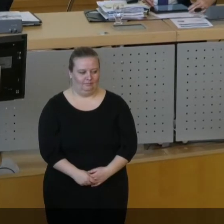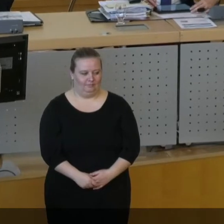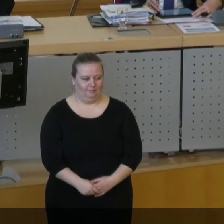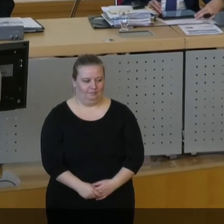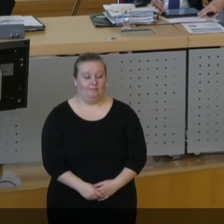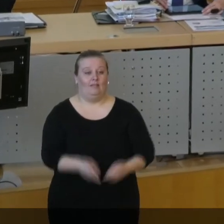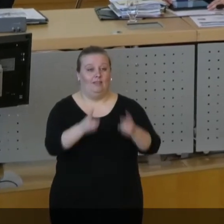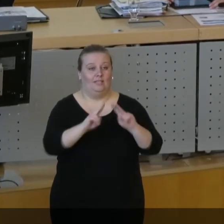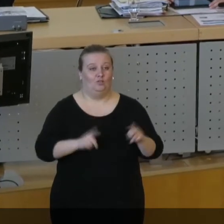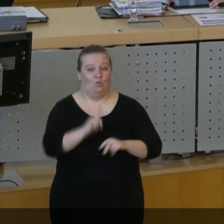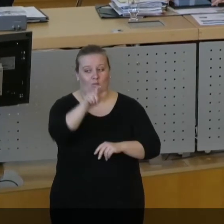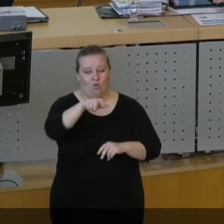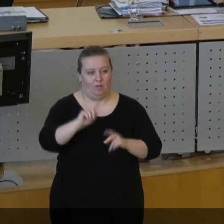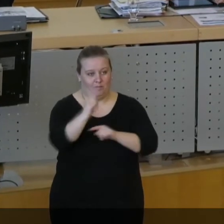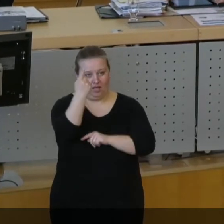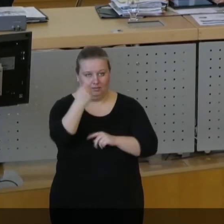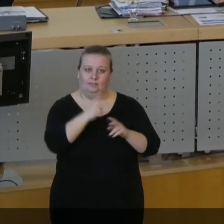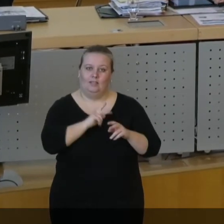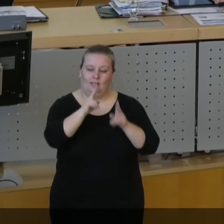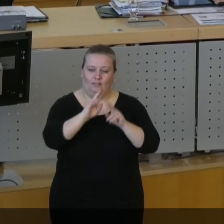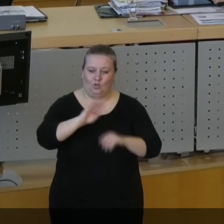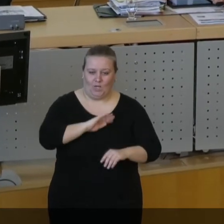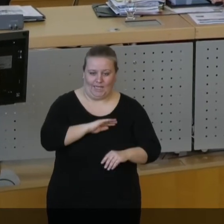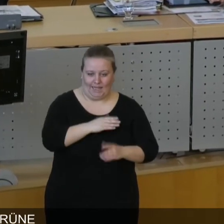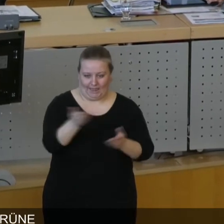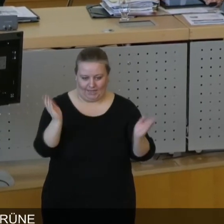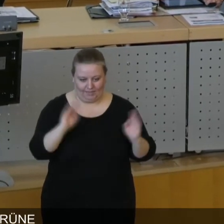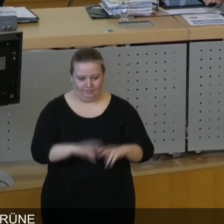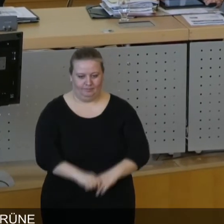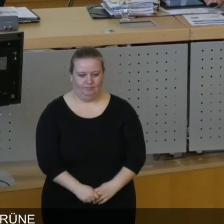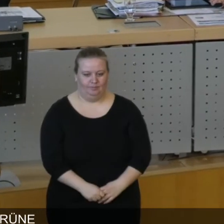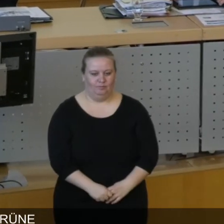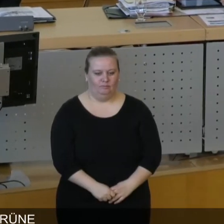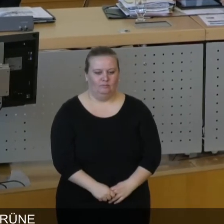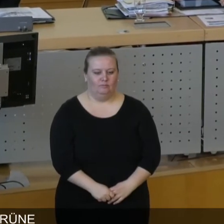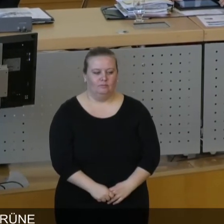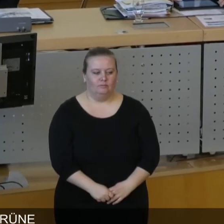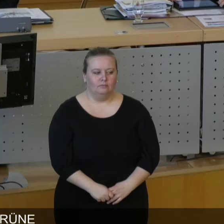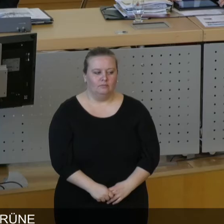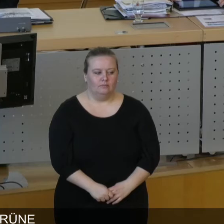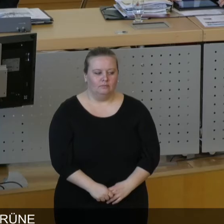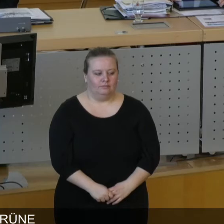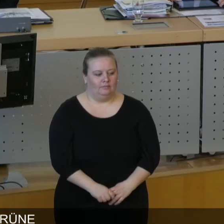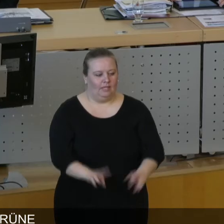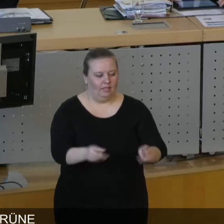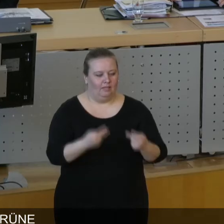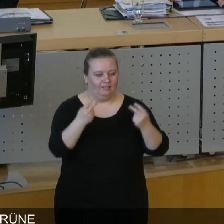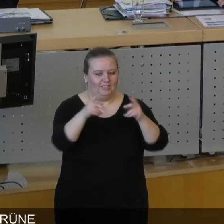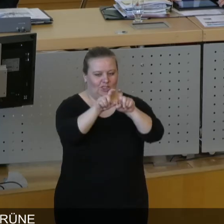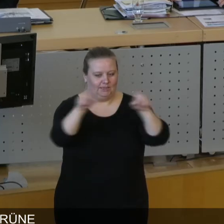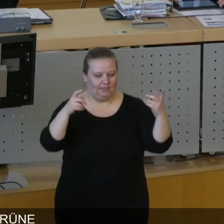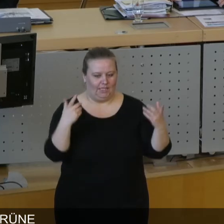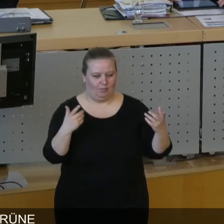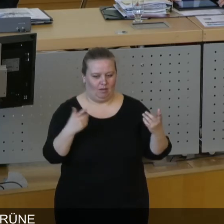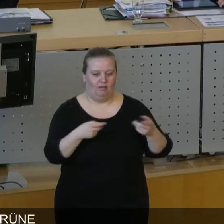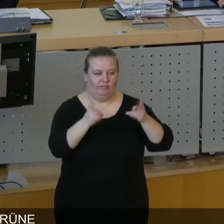Sehr geehrter Herr Oberbürgermeister, sehr geehrte Kolleginnen und Kollegen, ein wichtiges Thema, ein Thema, mit